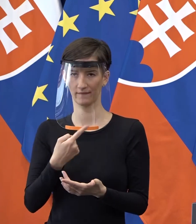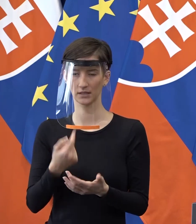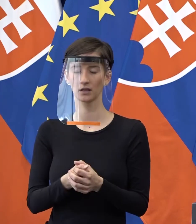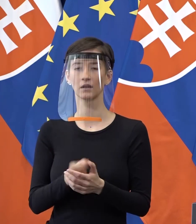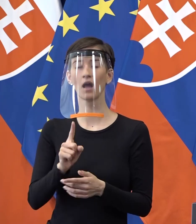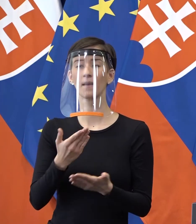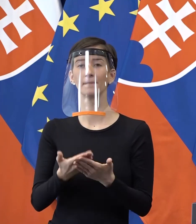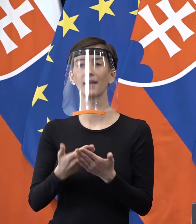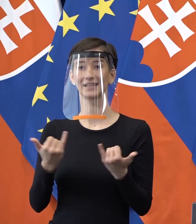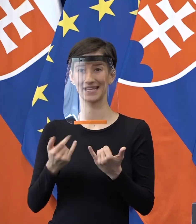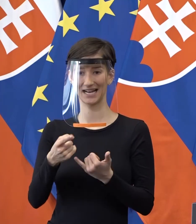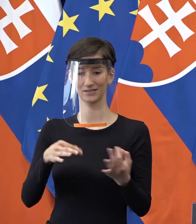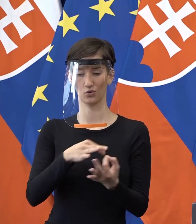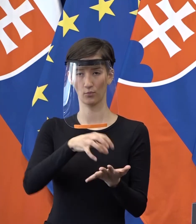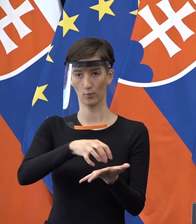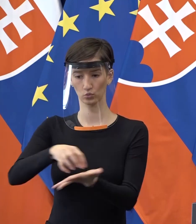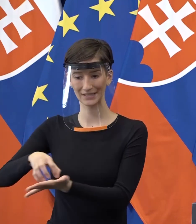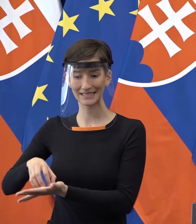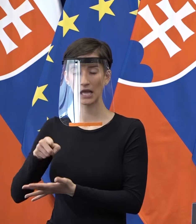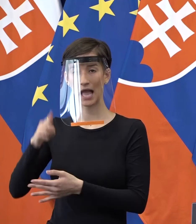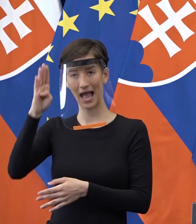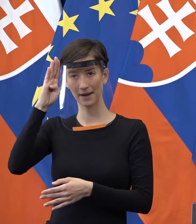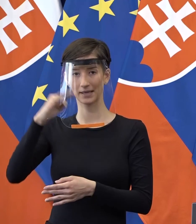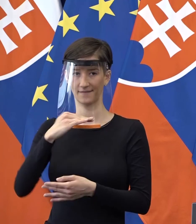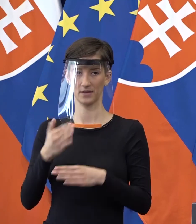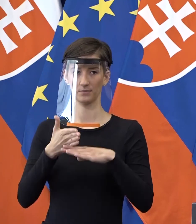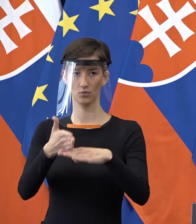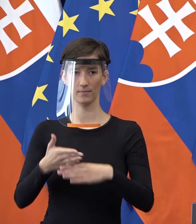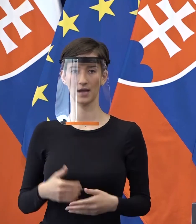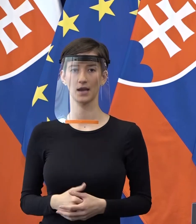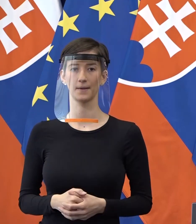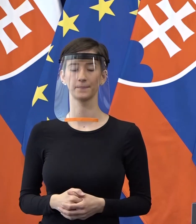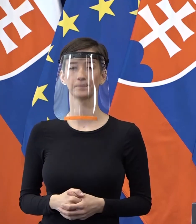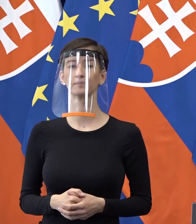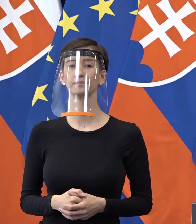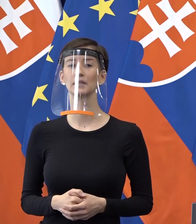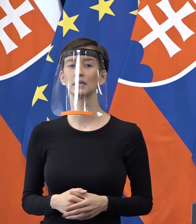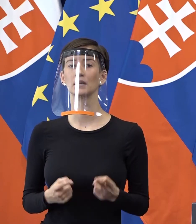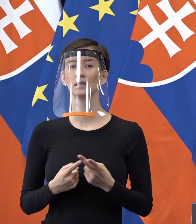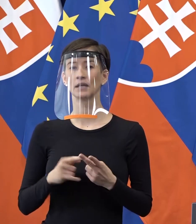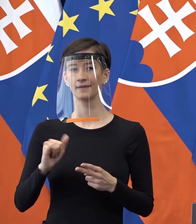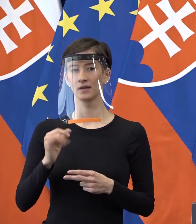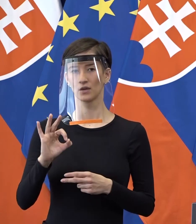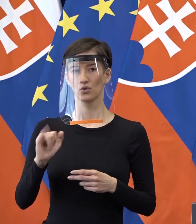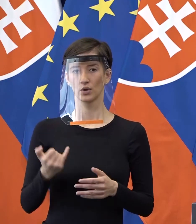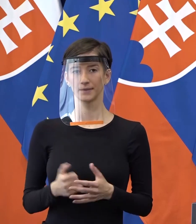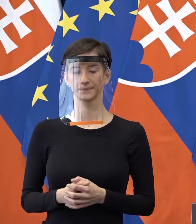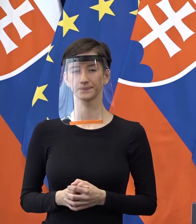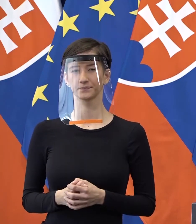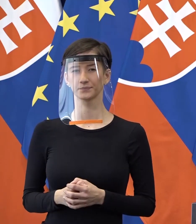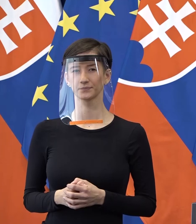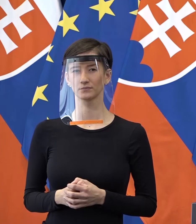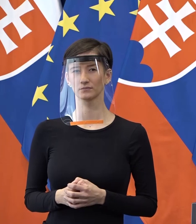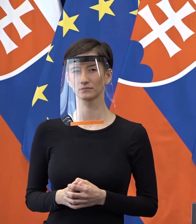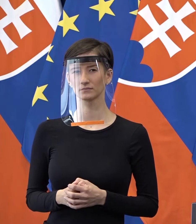armáda poskytla lekárov v uniformách. TV Joj. Ak môžem stráňova televizia, ja by som trošku nadviazala, v